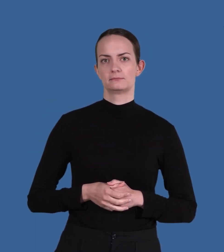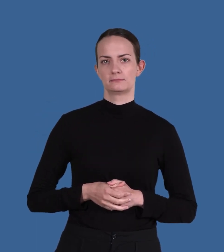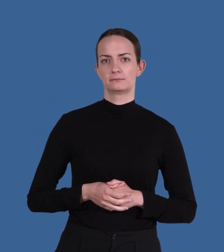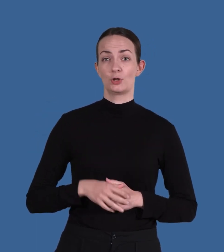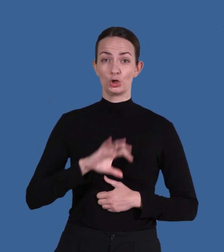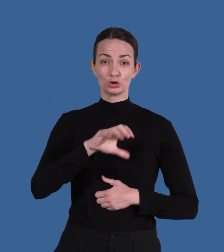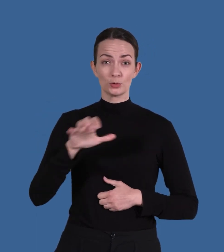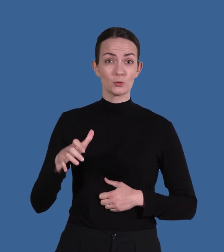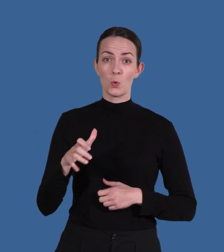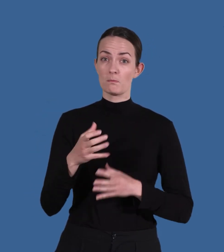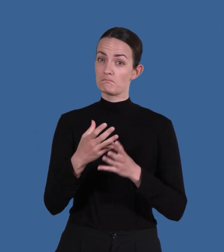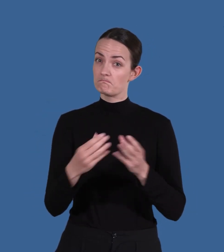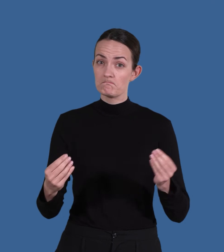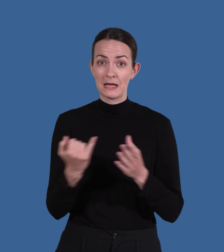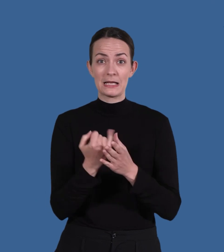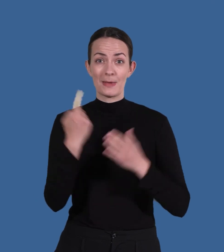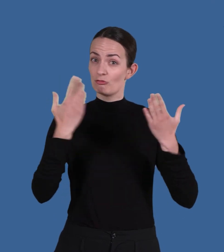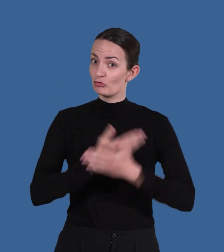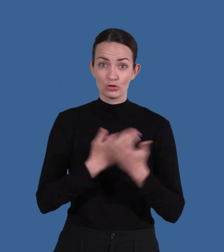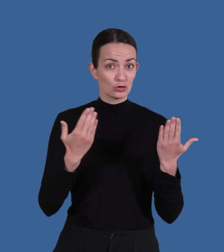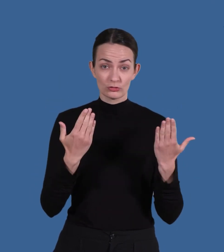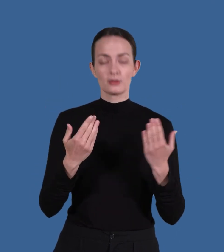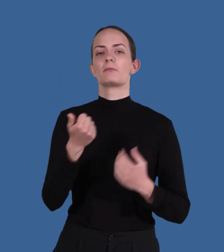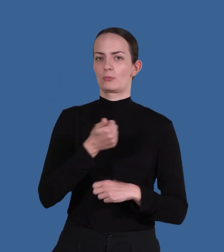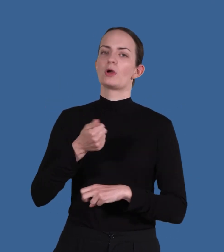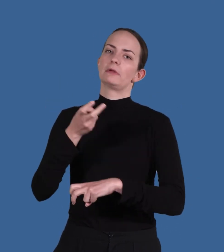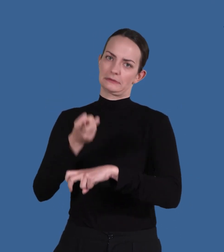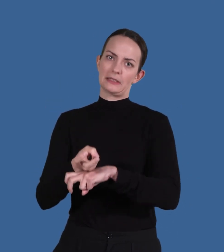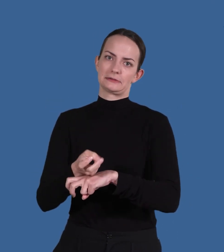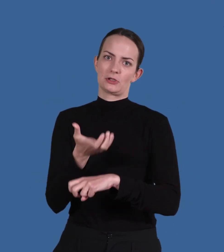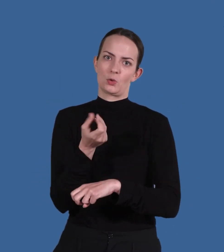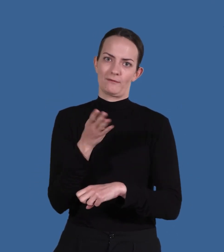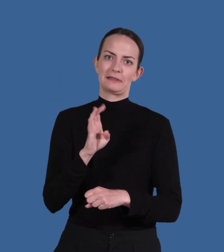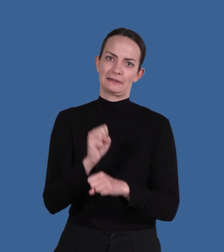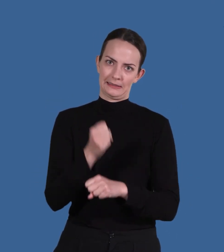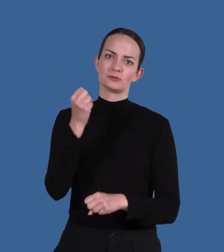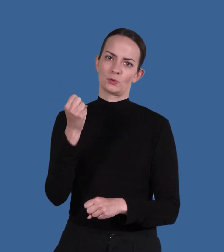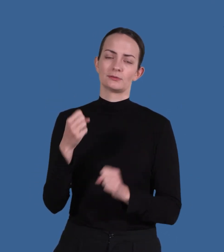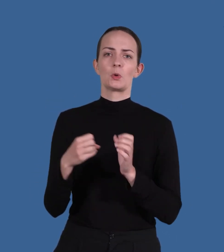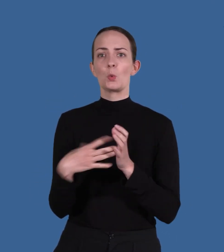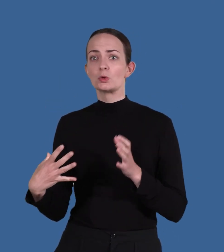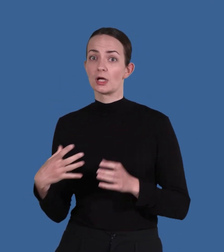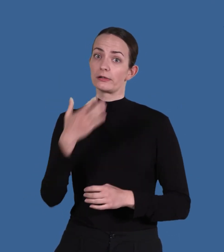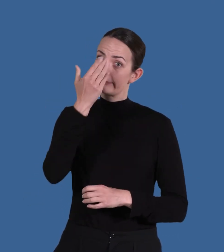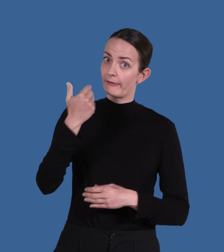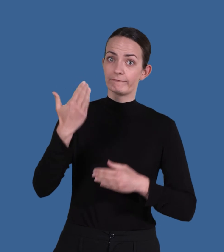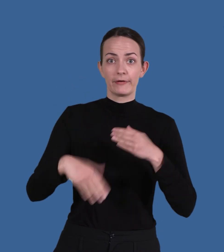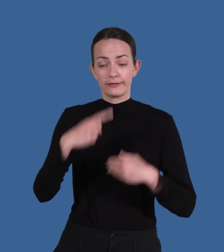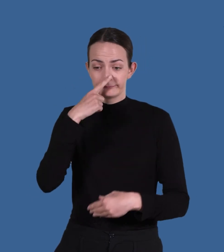Om symptomen inte går över inom ett dygn behöver du lämna prov Det är för att få veta om du har covid-19